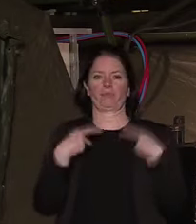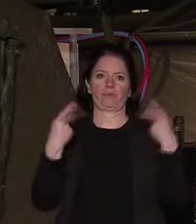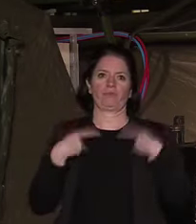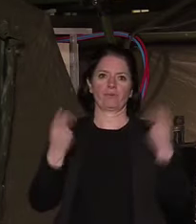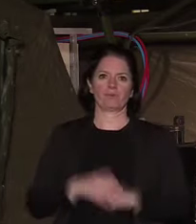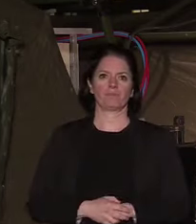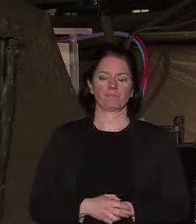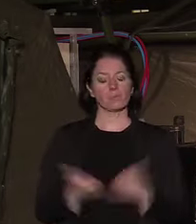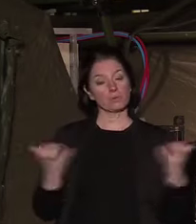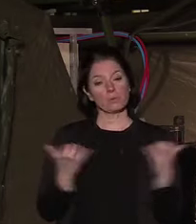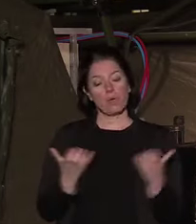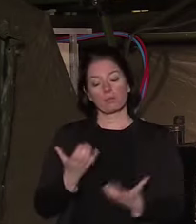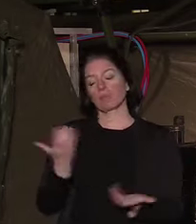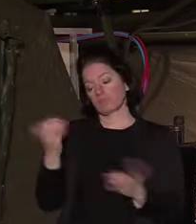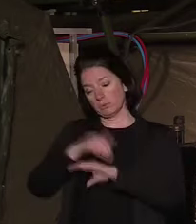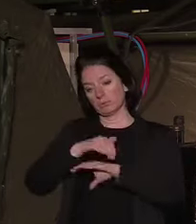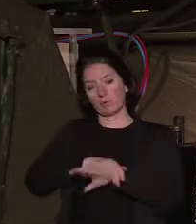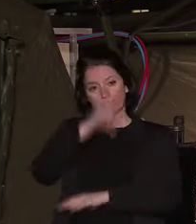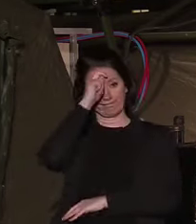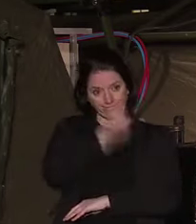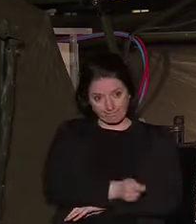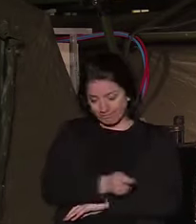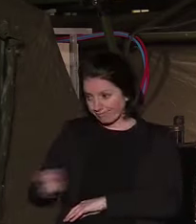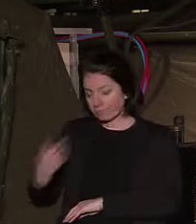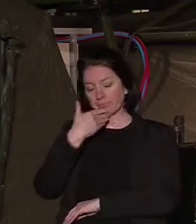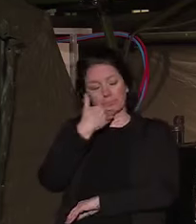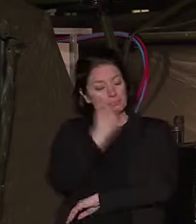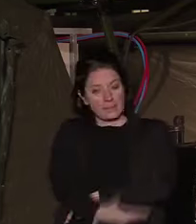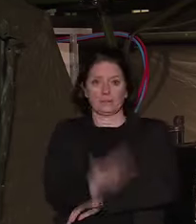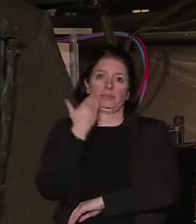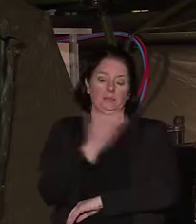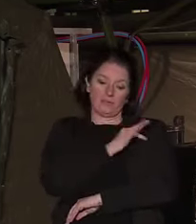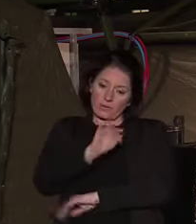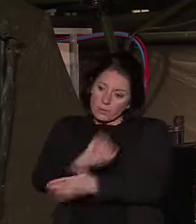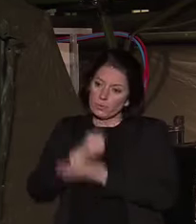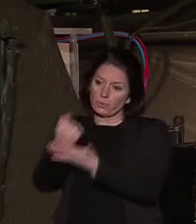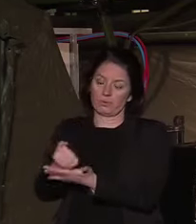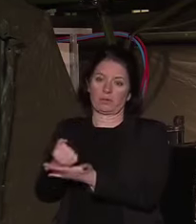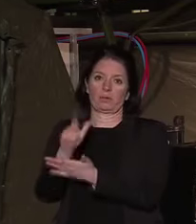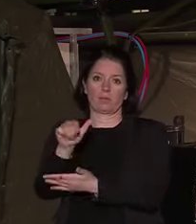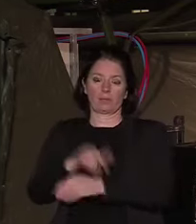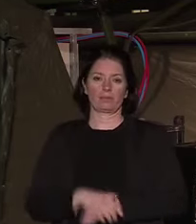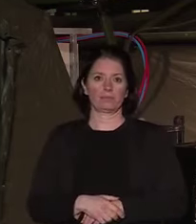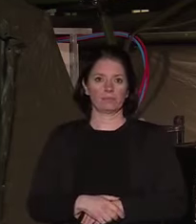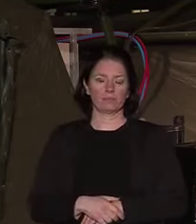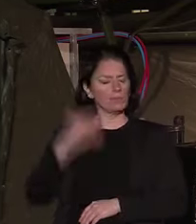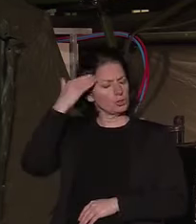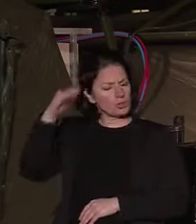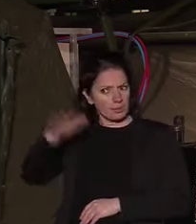de force les remercier et leur apporter tout le soutien de la nation. Je sais les attentes qu'il y a là aussi